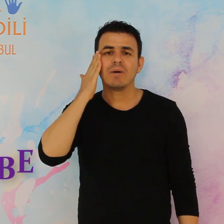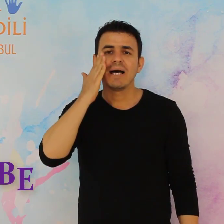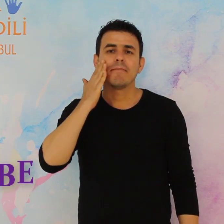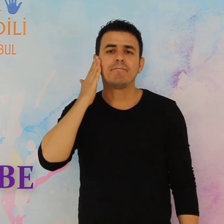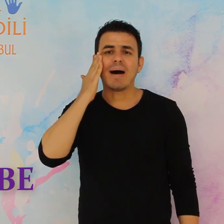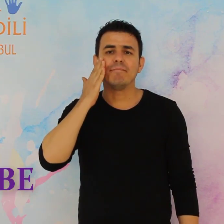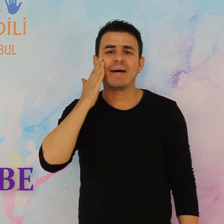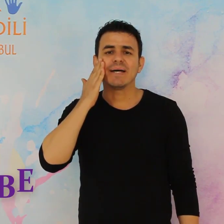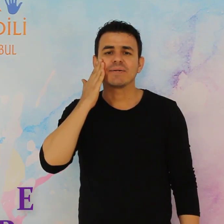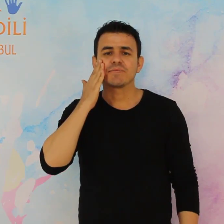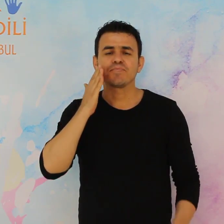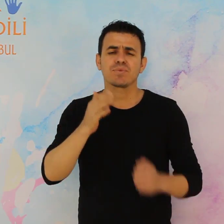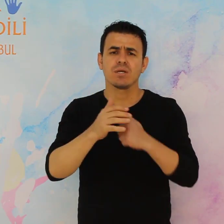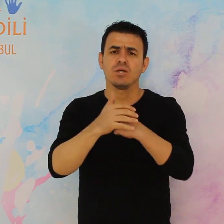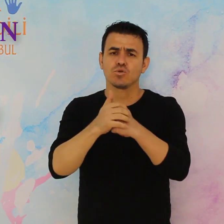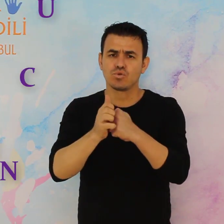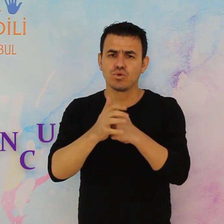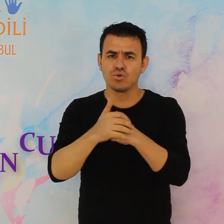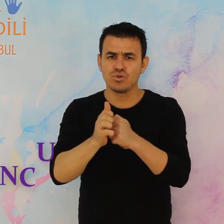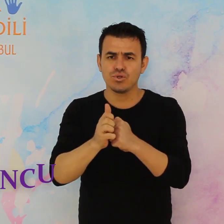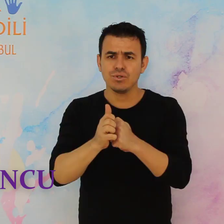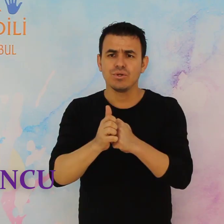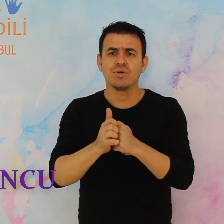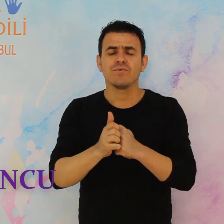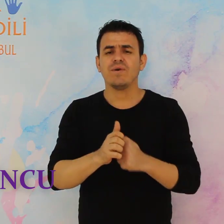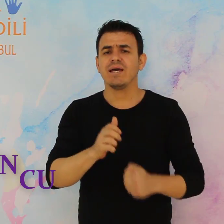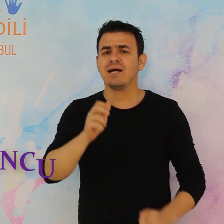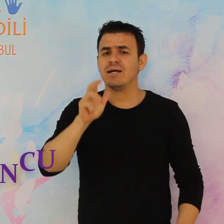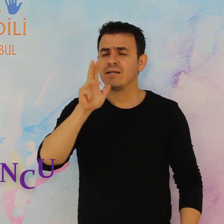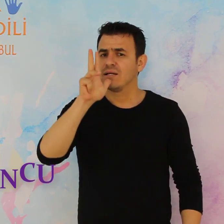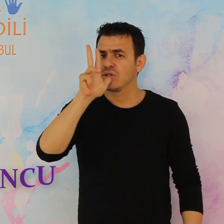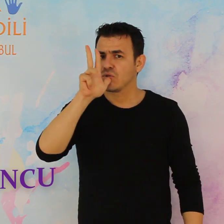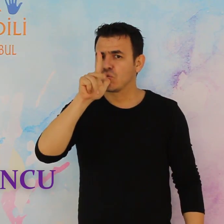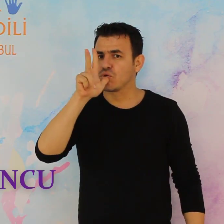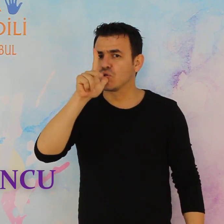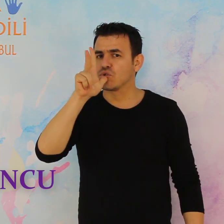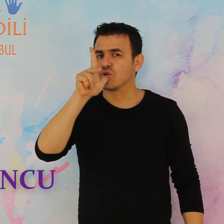pembe turuncu veya turuncu